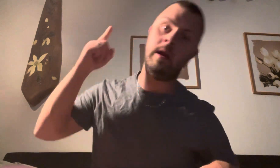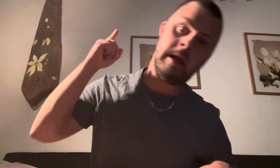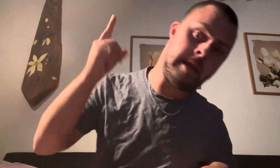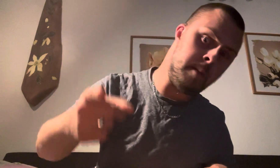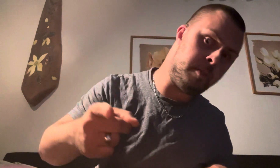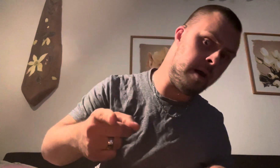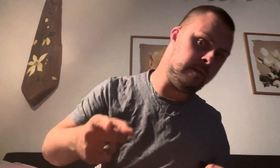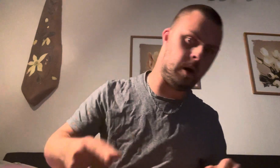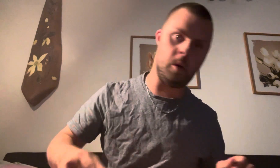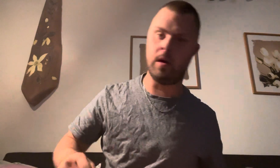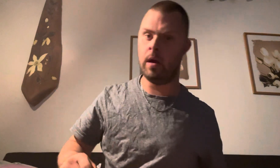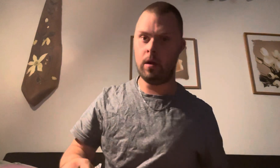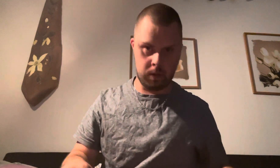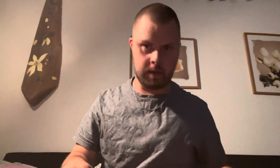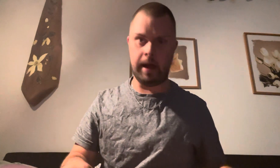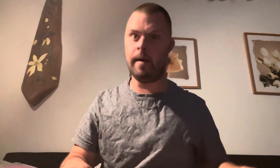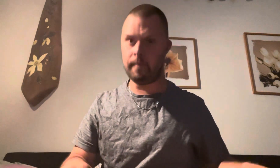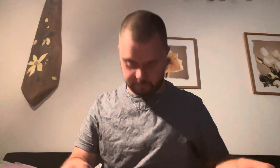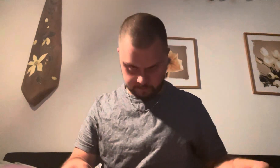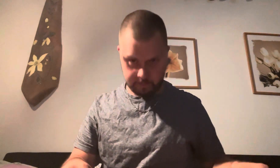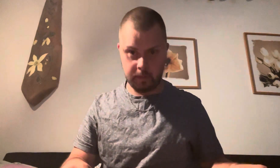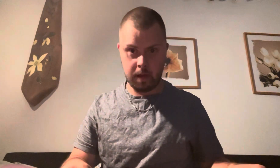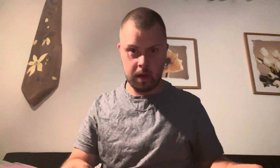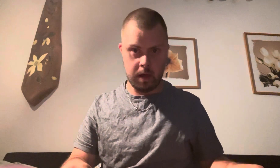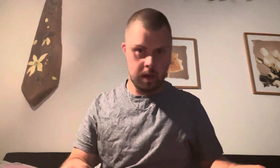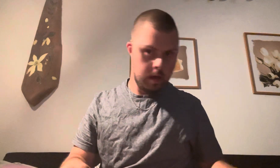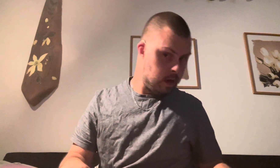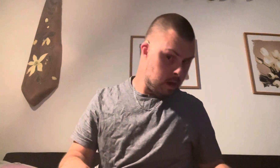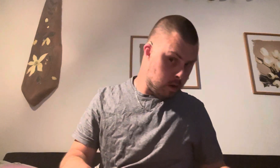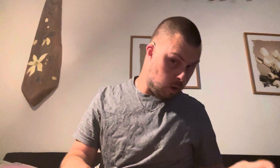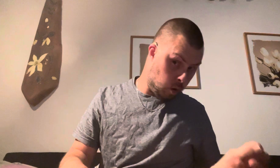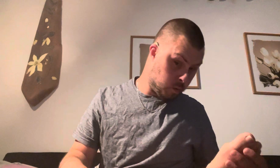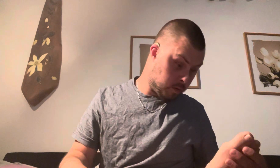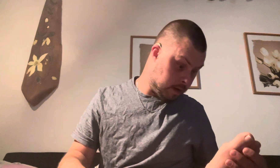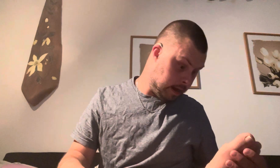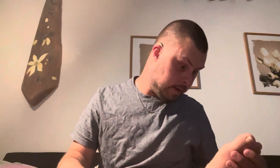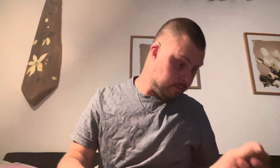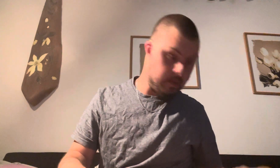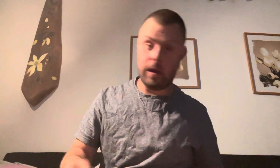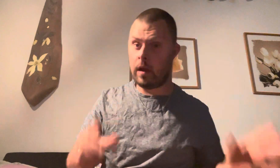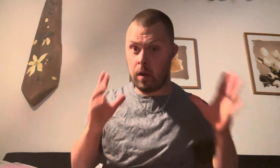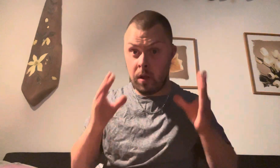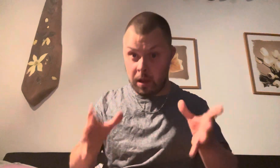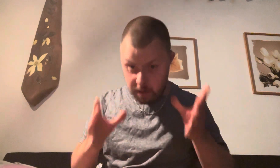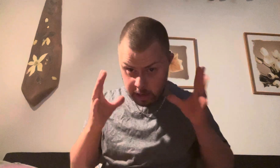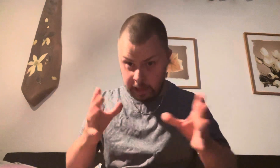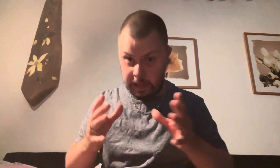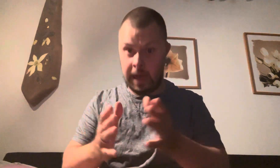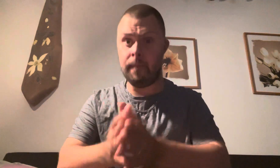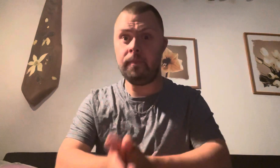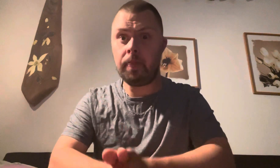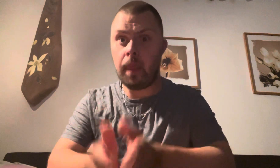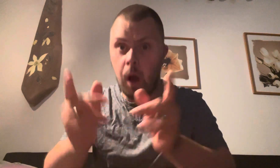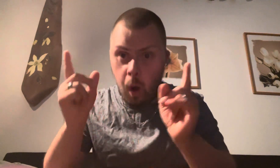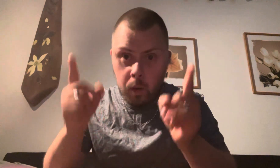det behöver jag, just det. Mm, och det är det. Och